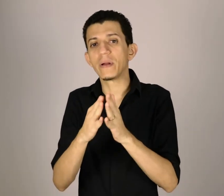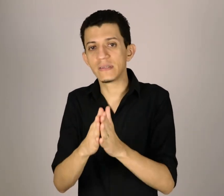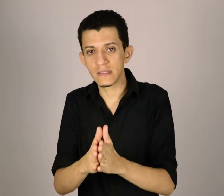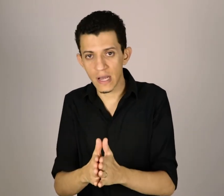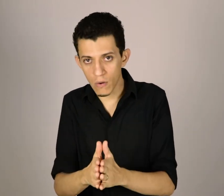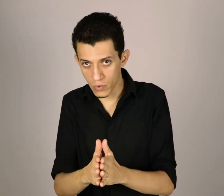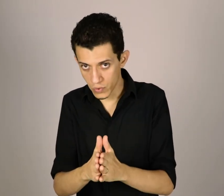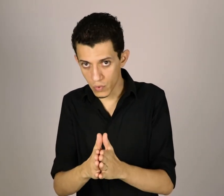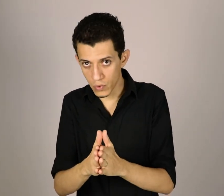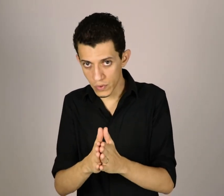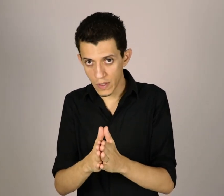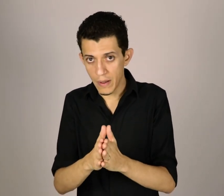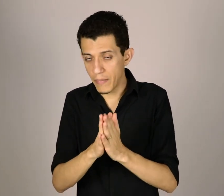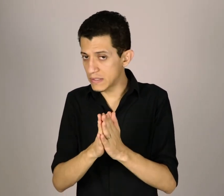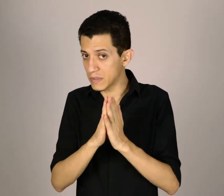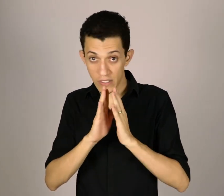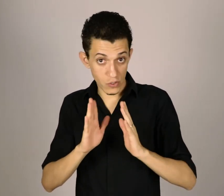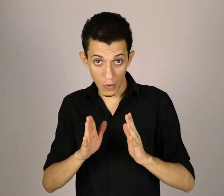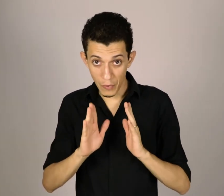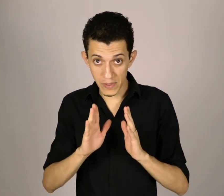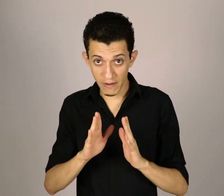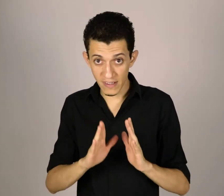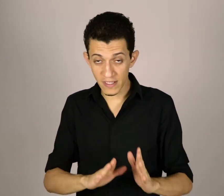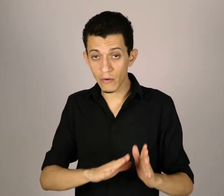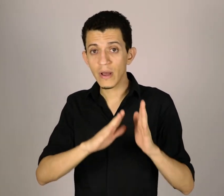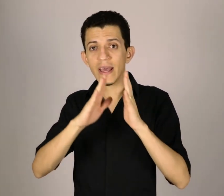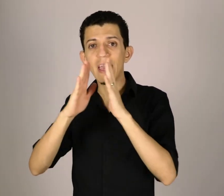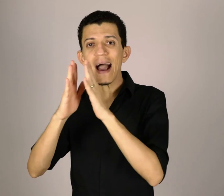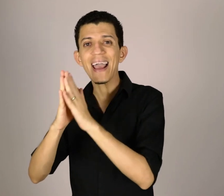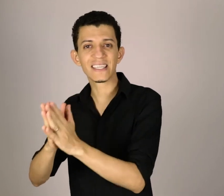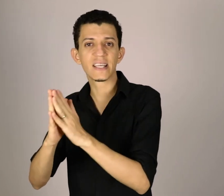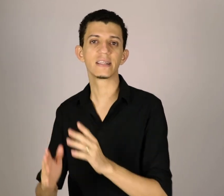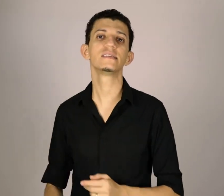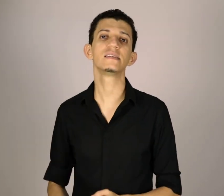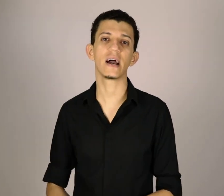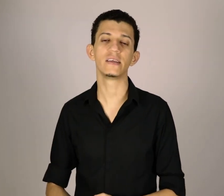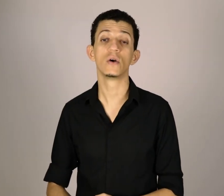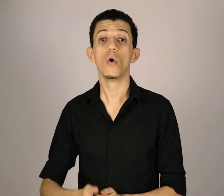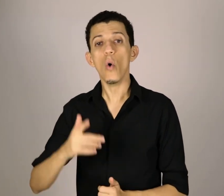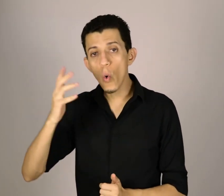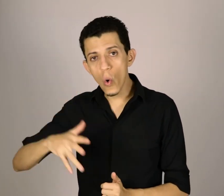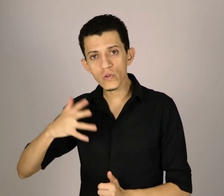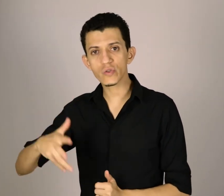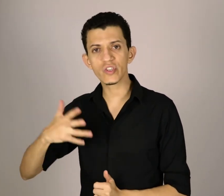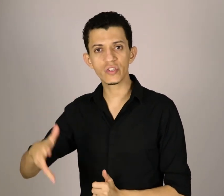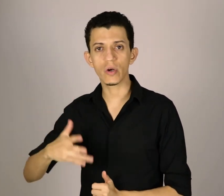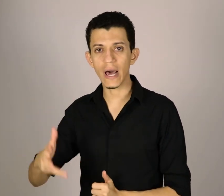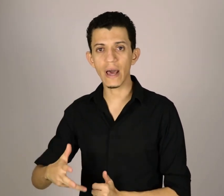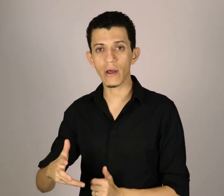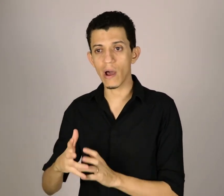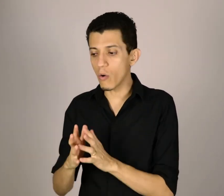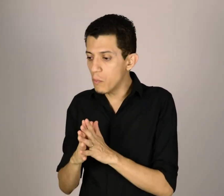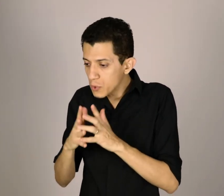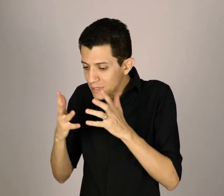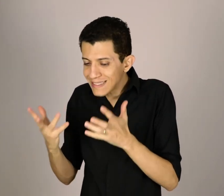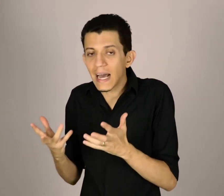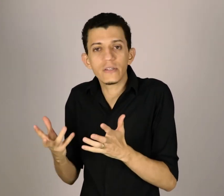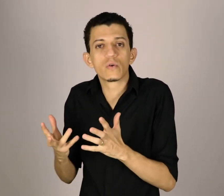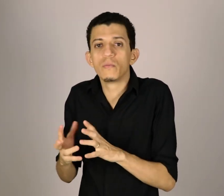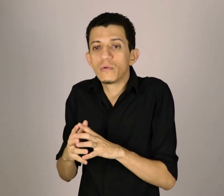presencial com surdos, mesmo que seja só para observação, e a escrita de sinais. O uso de dicionário é algo muito estático, muito